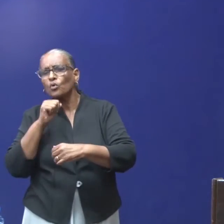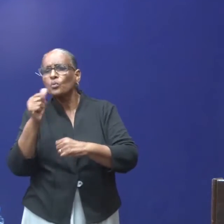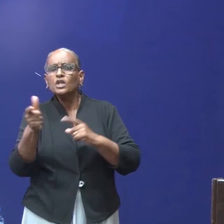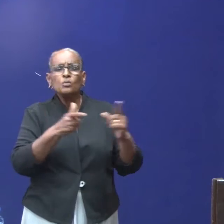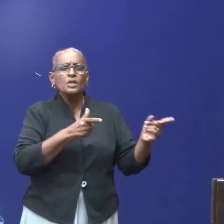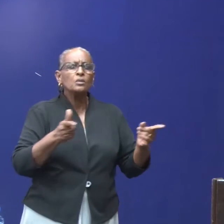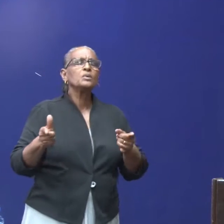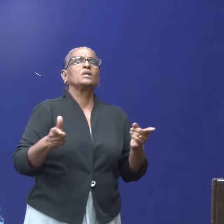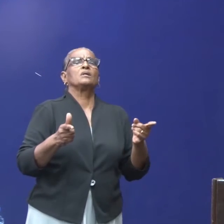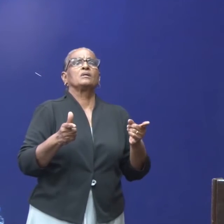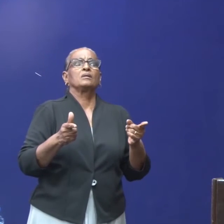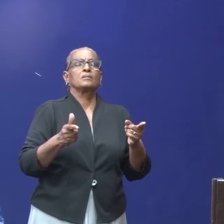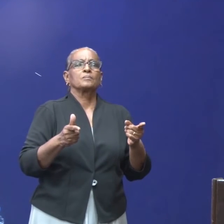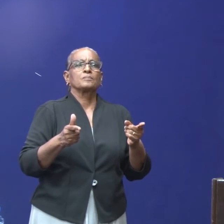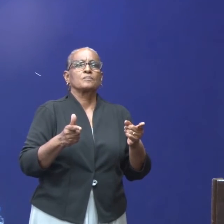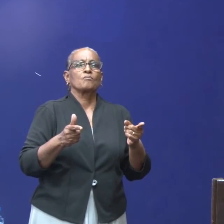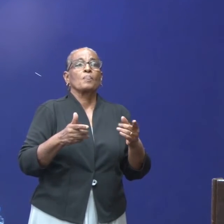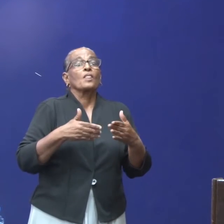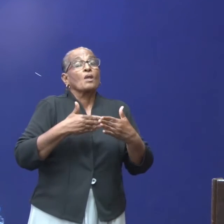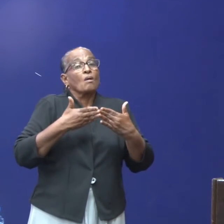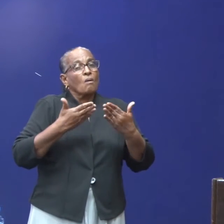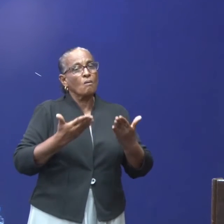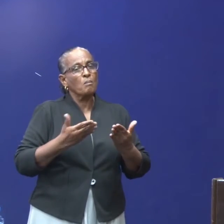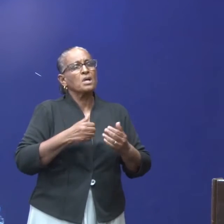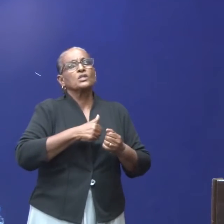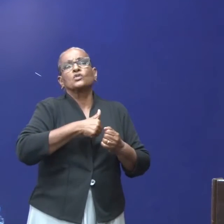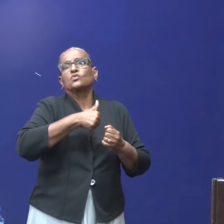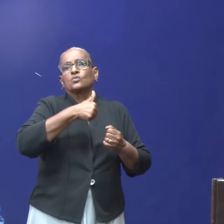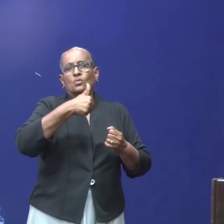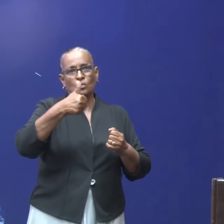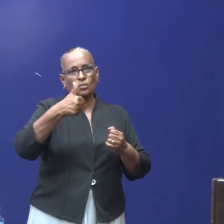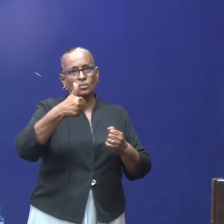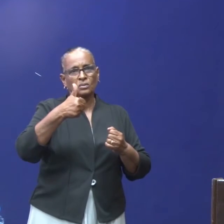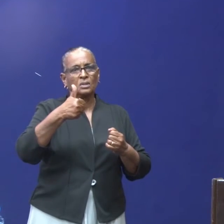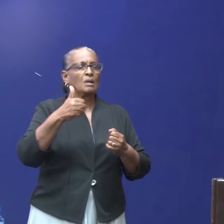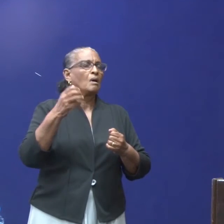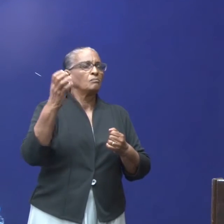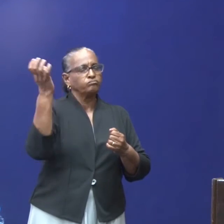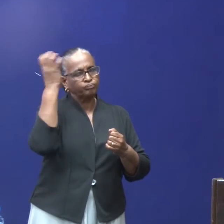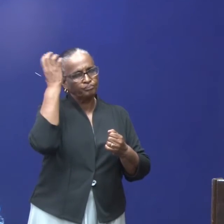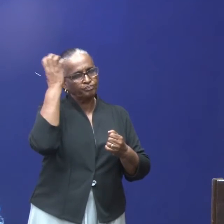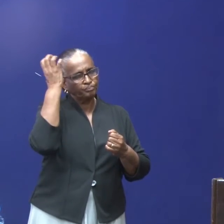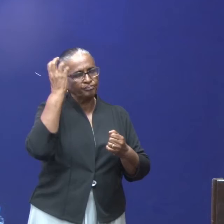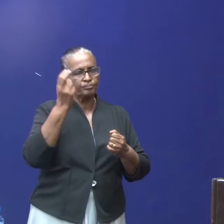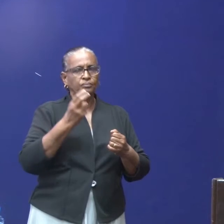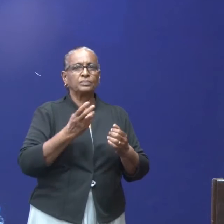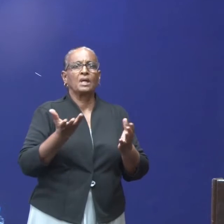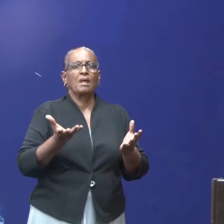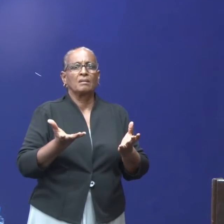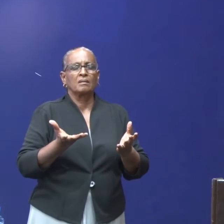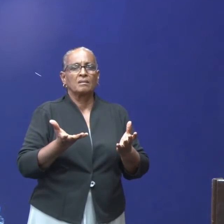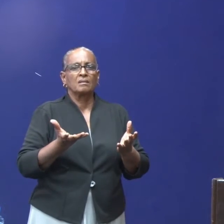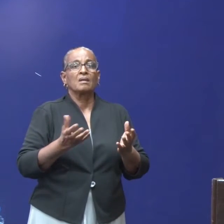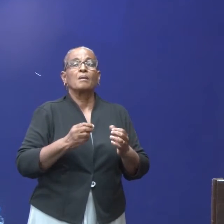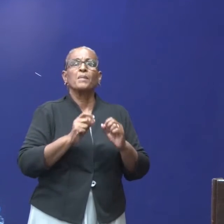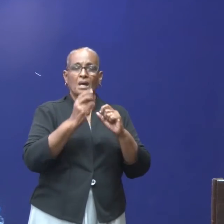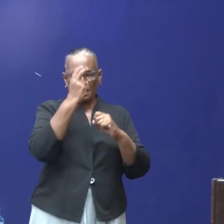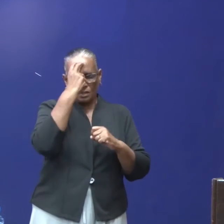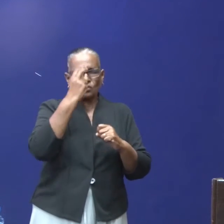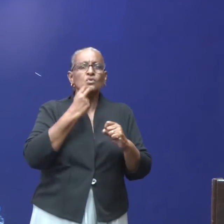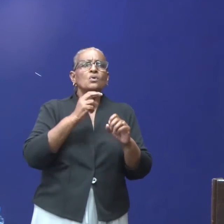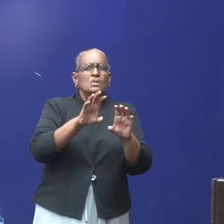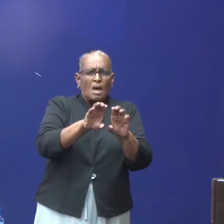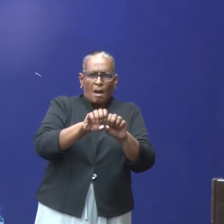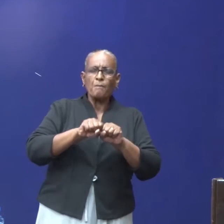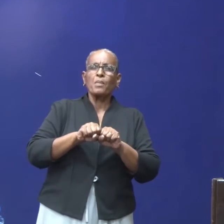Maar het is overweldigend de klachten die binnenkomen. En we nemen het allemaal serieus, maar zoals ik